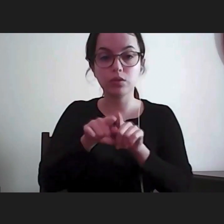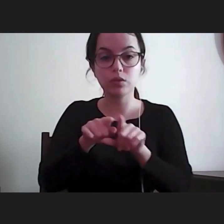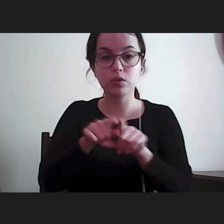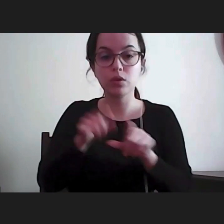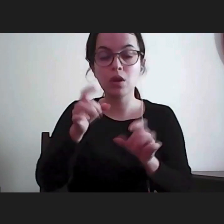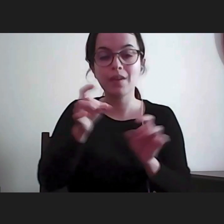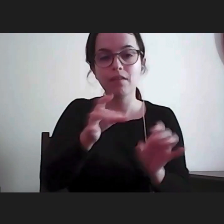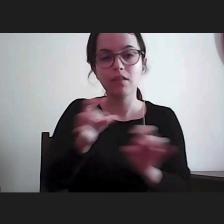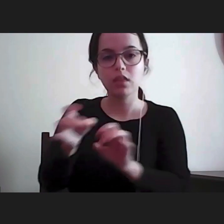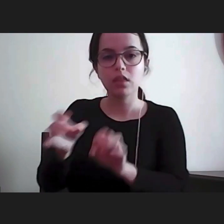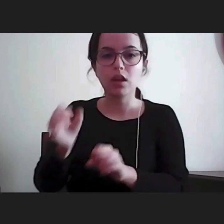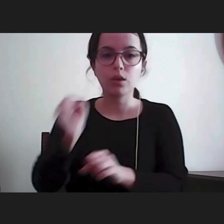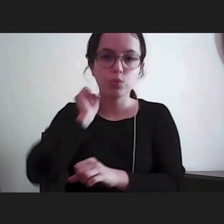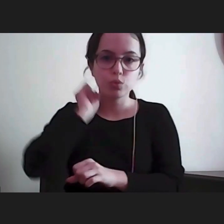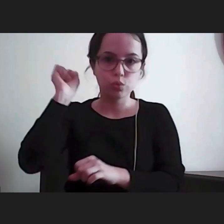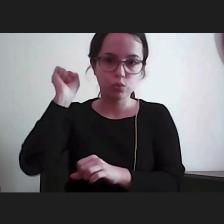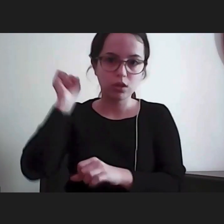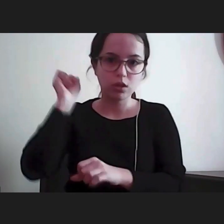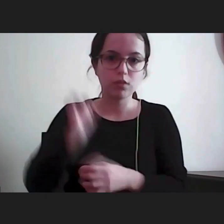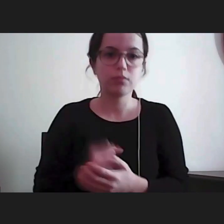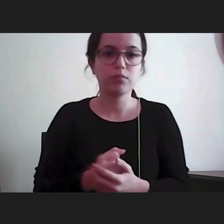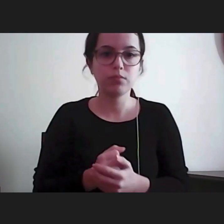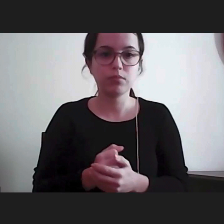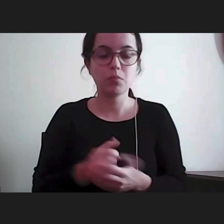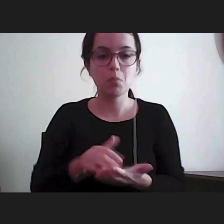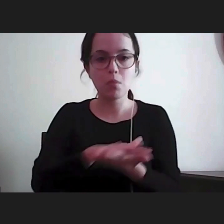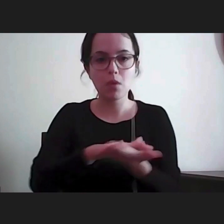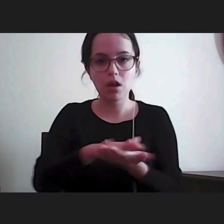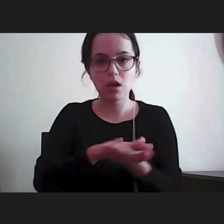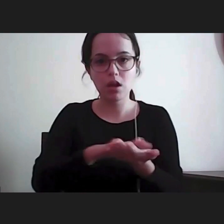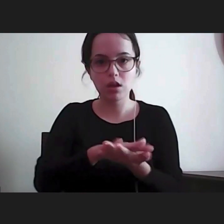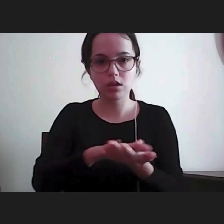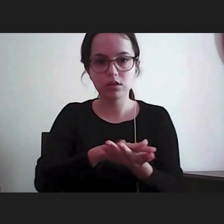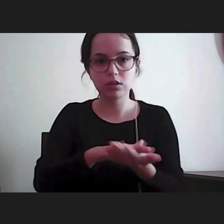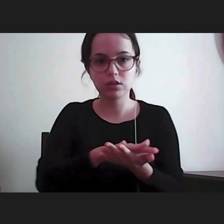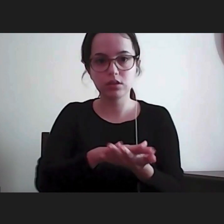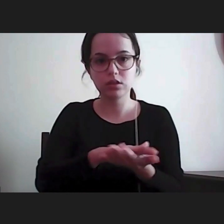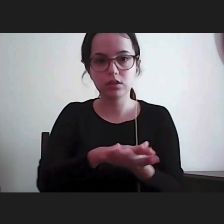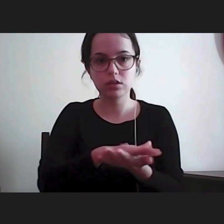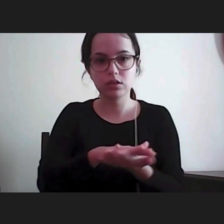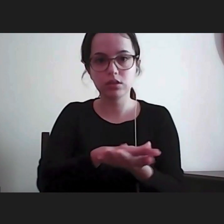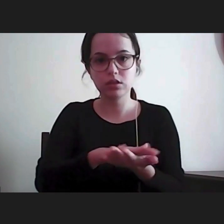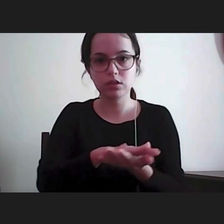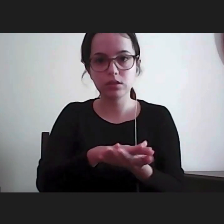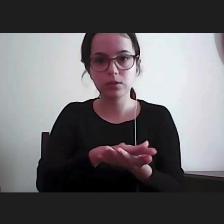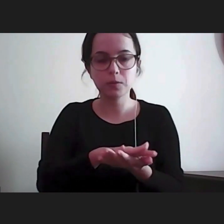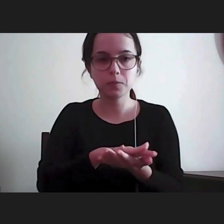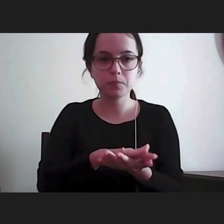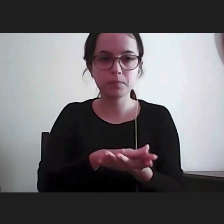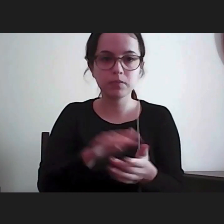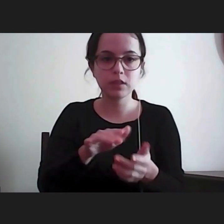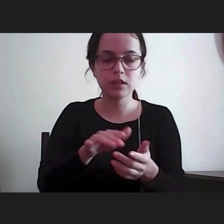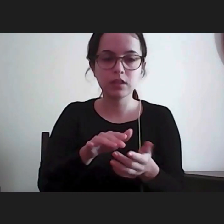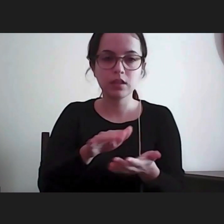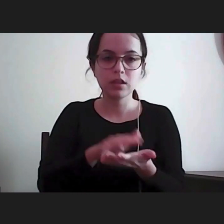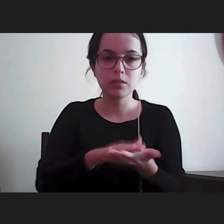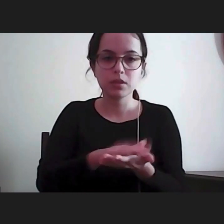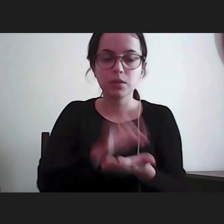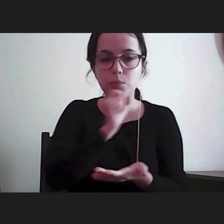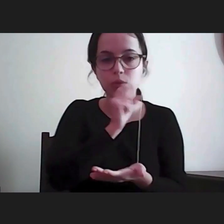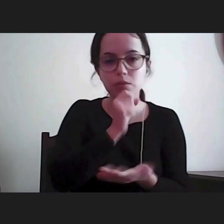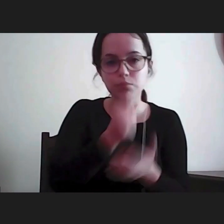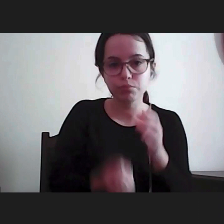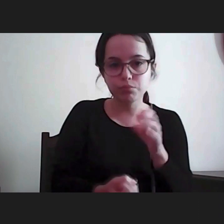Tortura, com uma base, se quiserem, uma base de possibilidade delas,